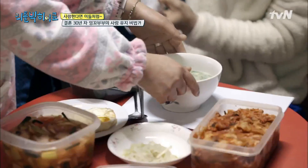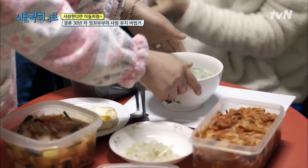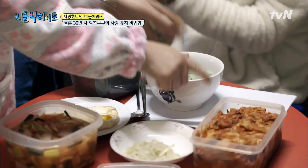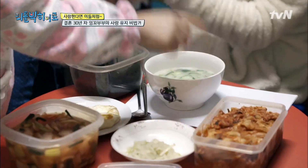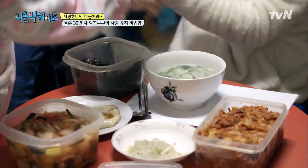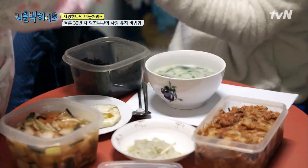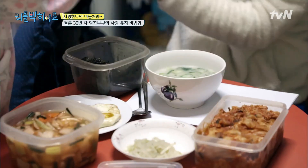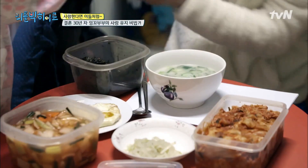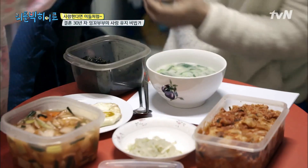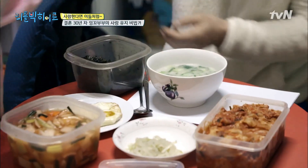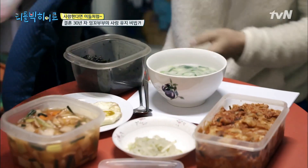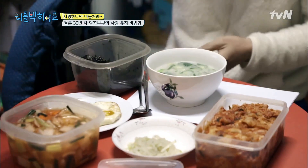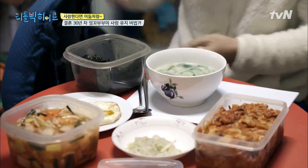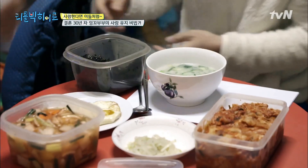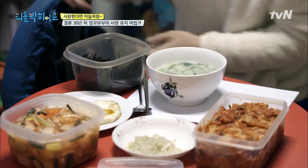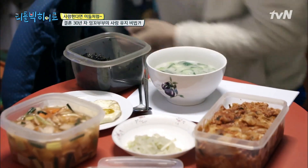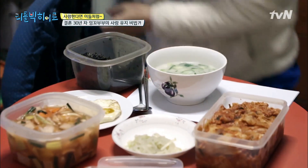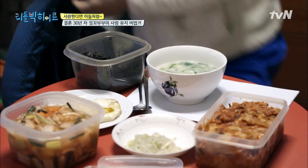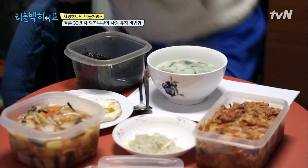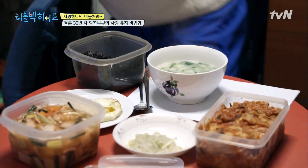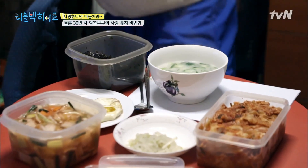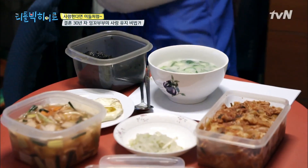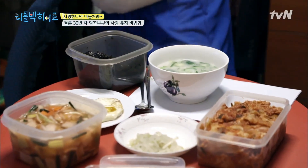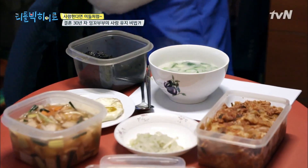남편이 애정하는 사골 국물도 대령입니다.